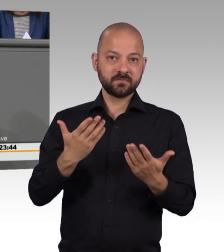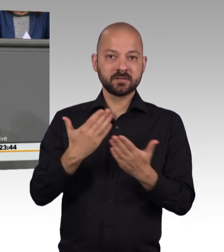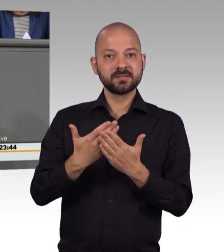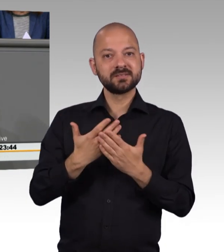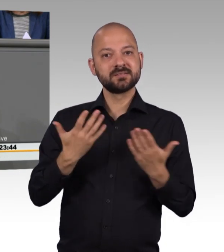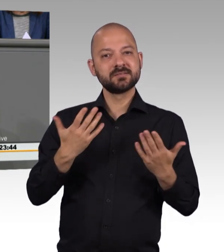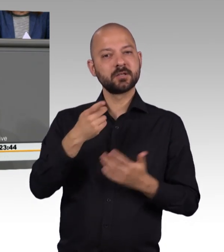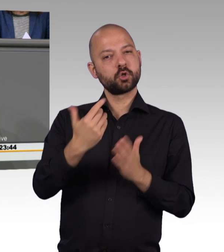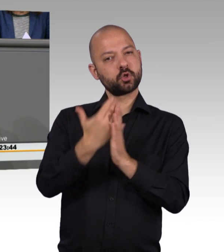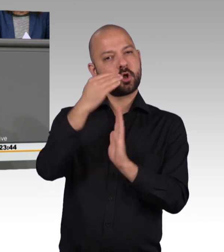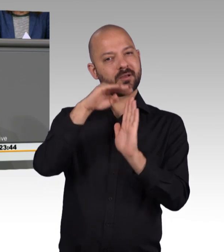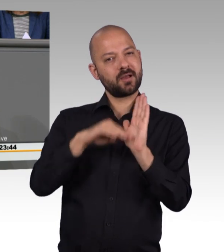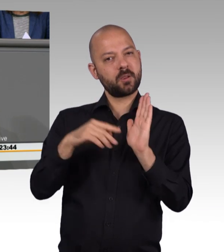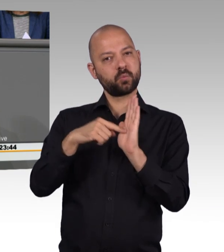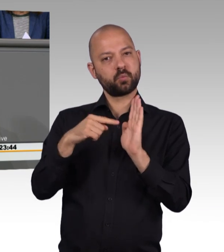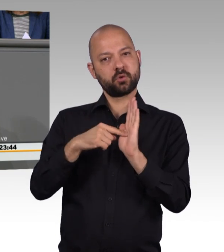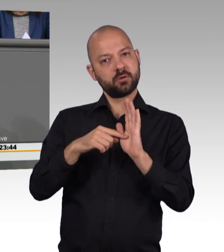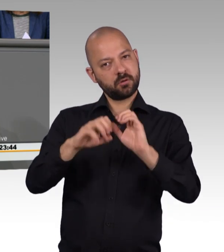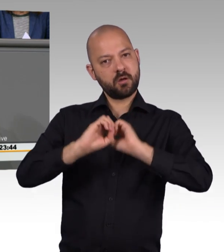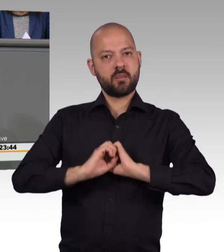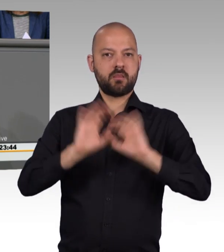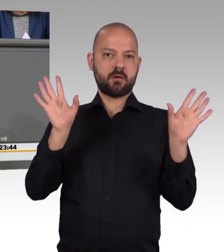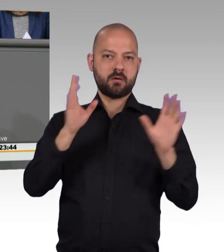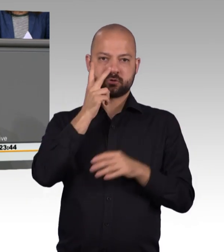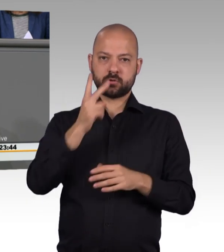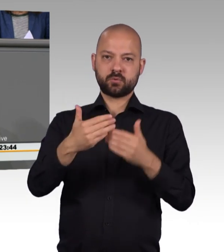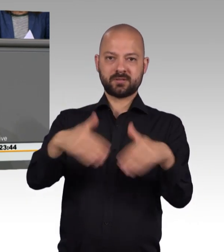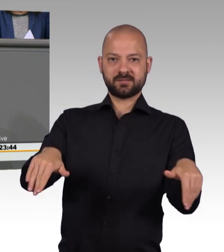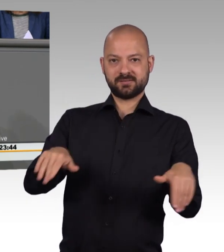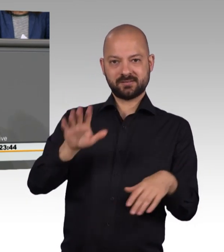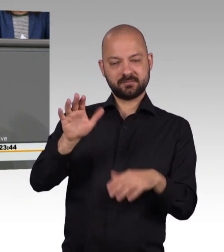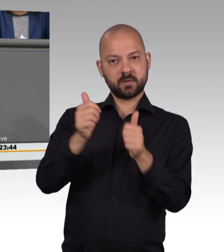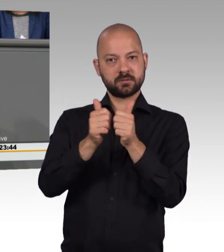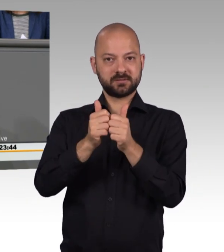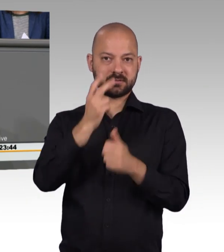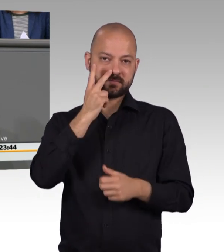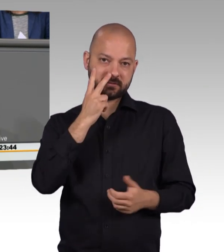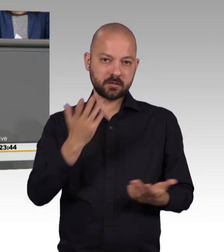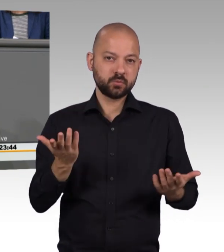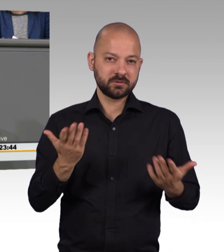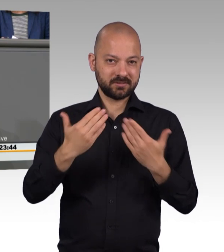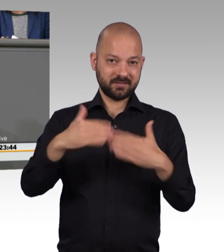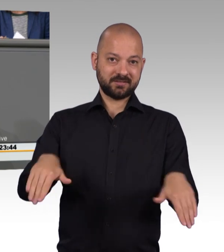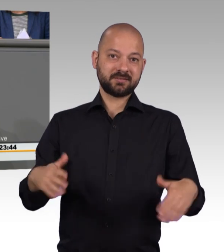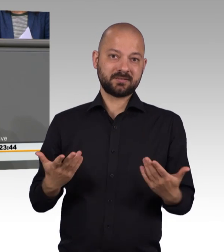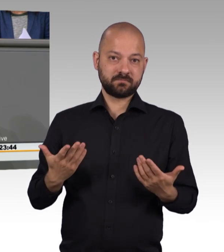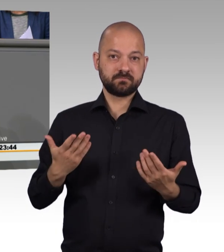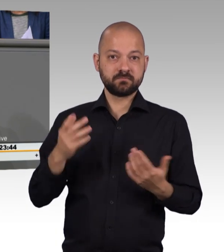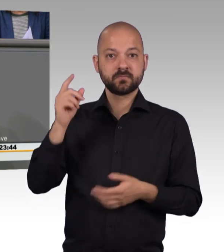eindeutige Festlegung der Grenzen zulässiger Assistenz erfolgt, damit klar ist, wer als Hilfsperson handelt und der